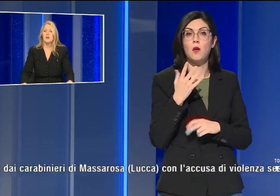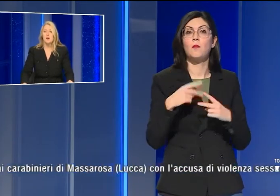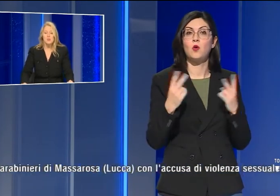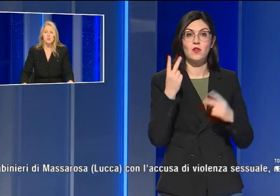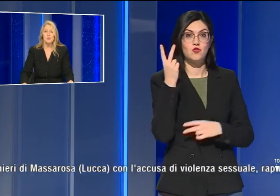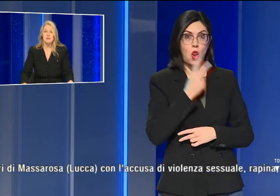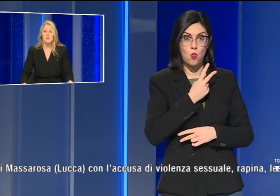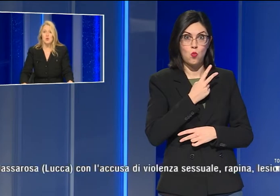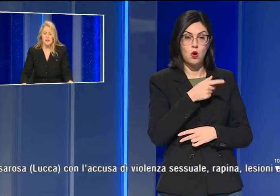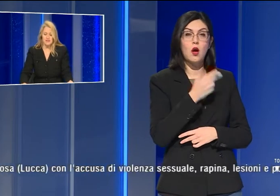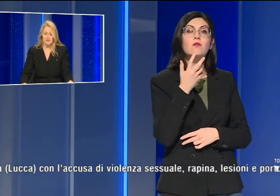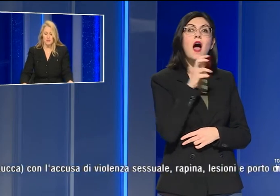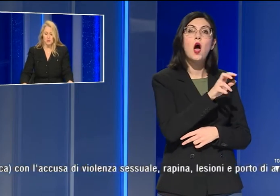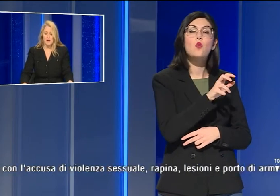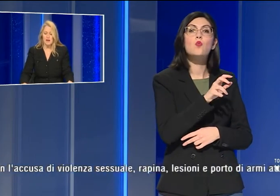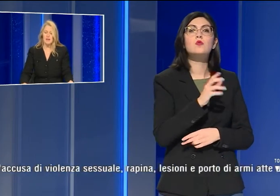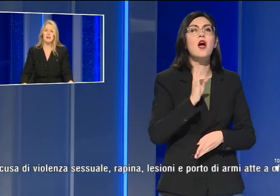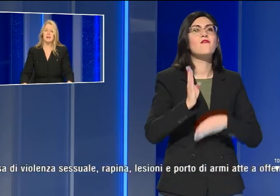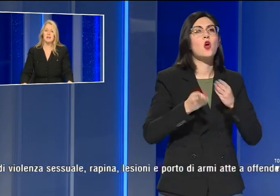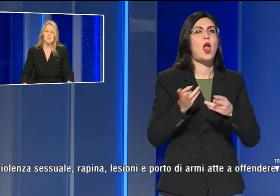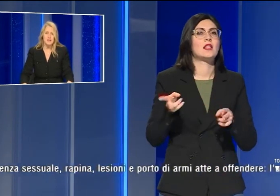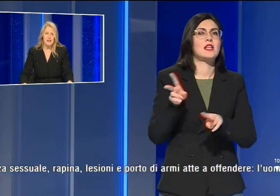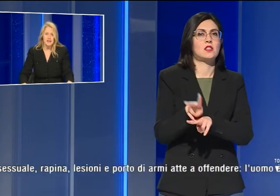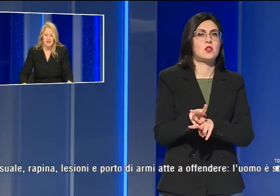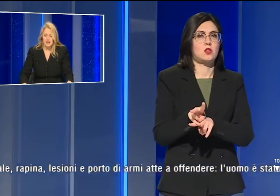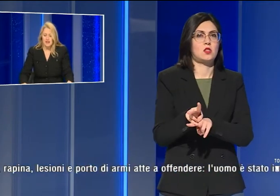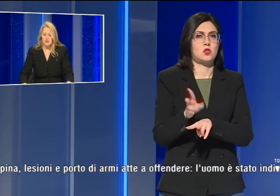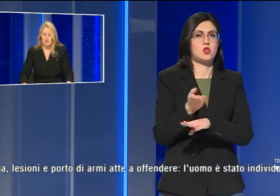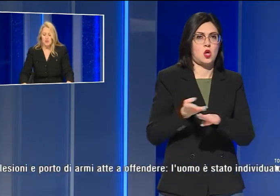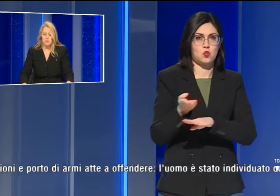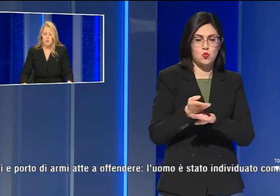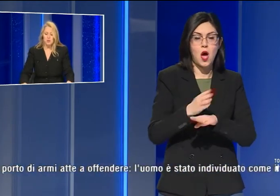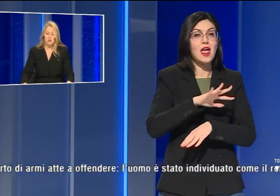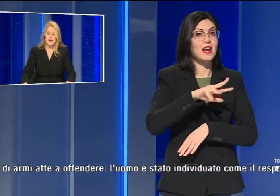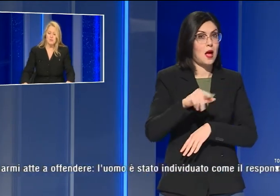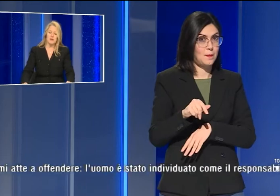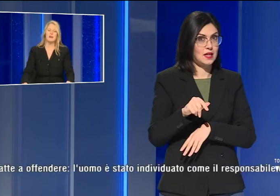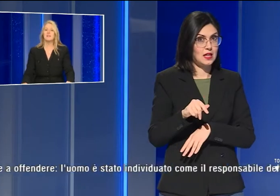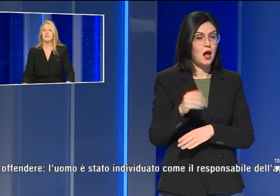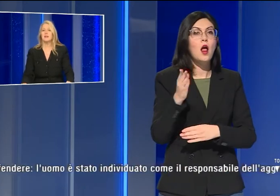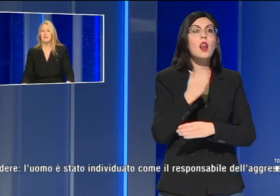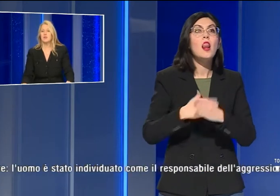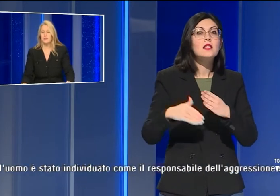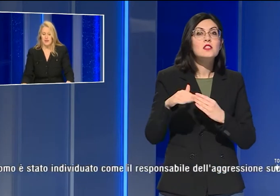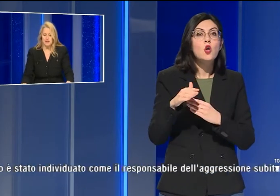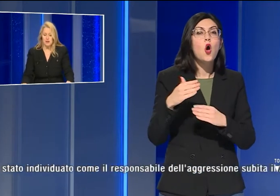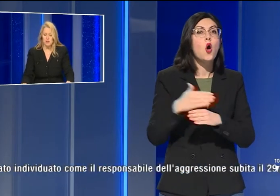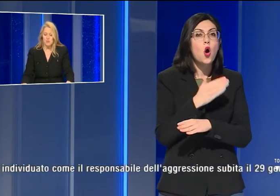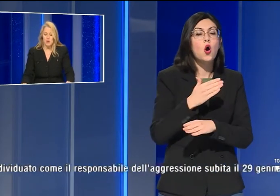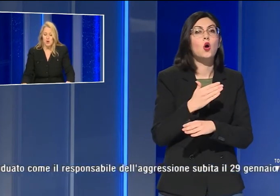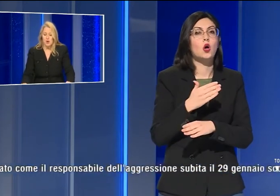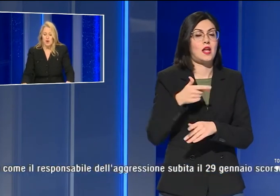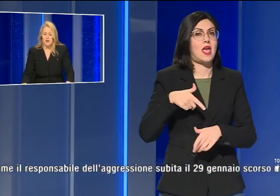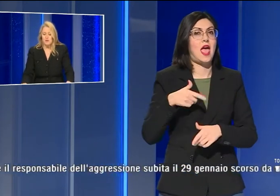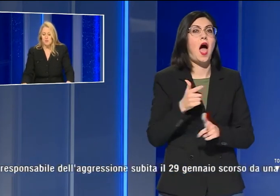l'accusa di violenza sessuale, rapina, lesioni e porto di armi atte ad offendere. L